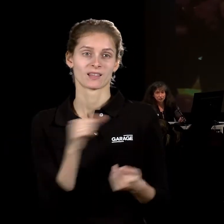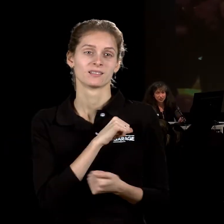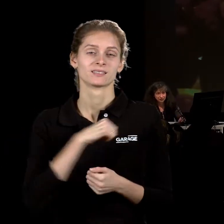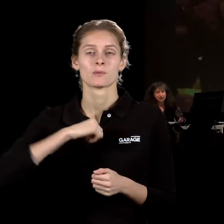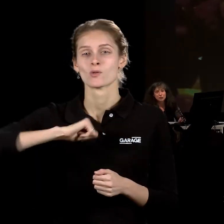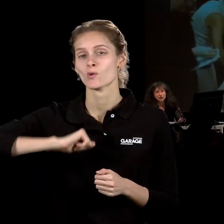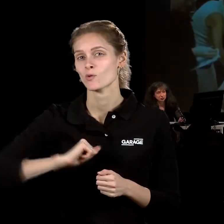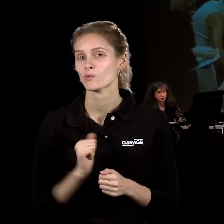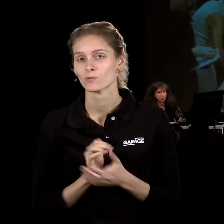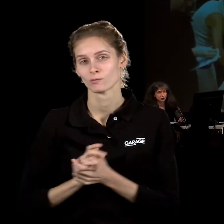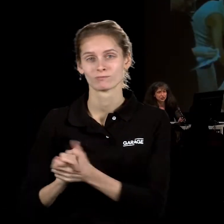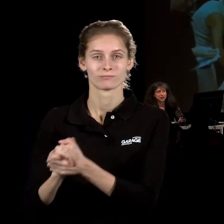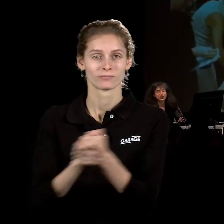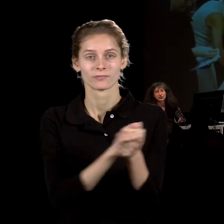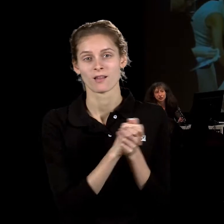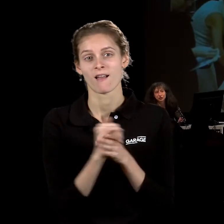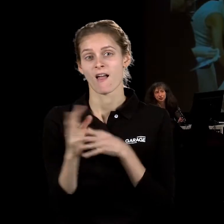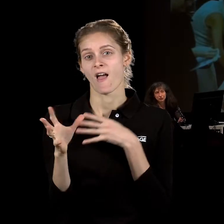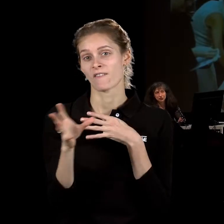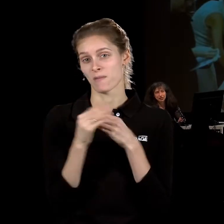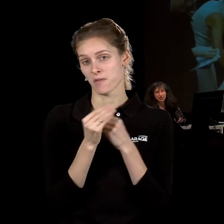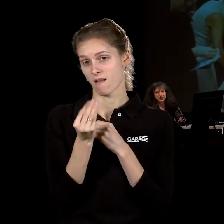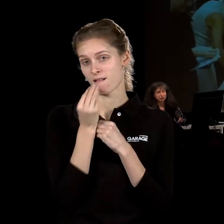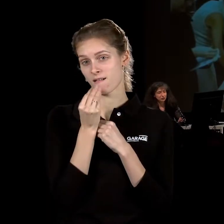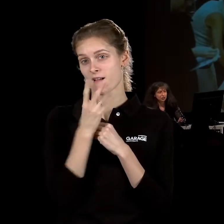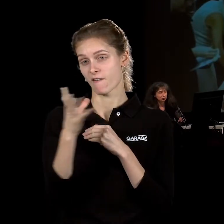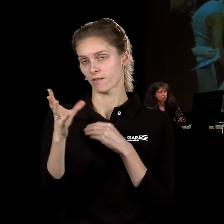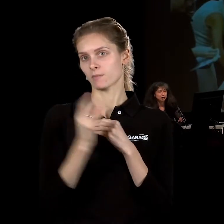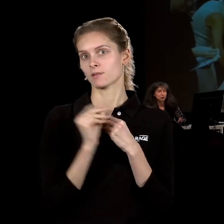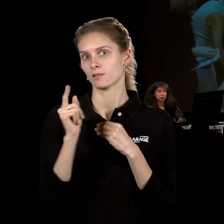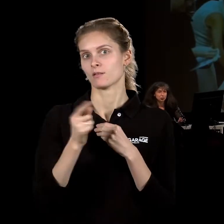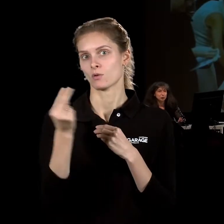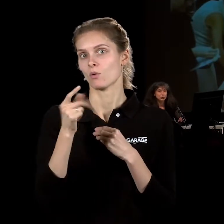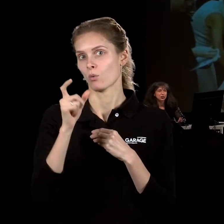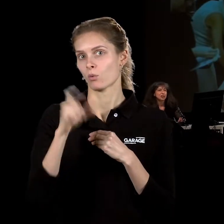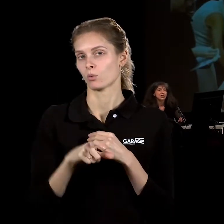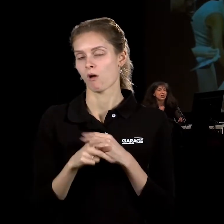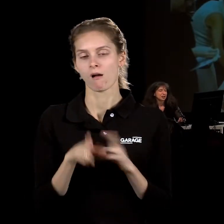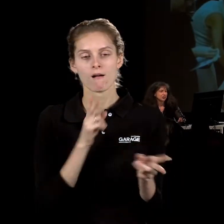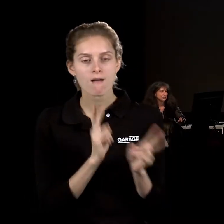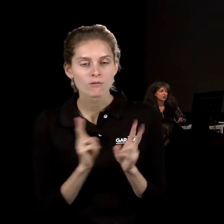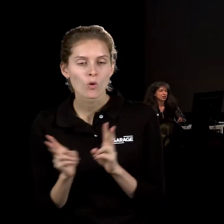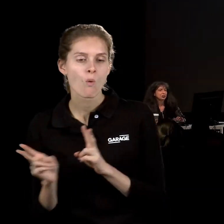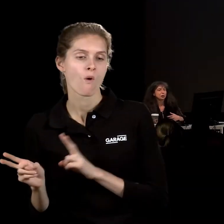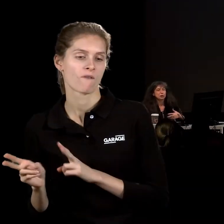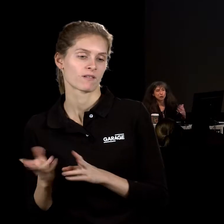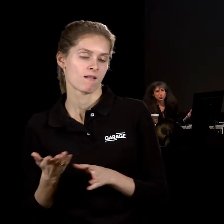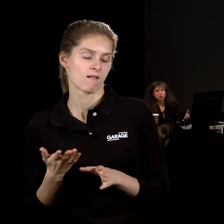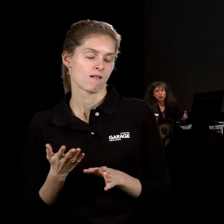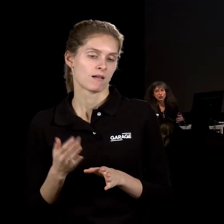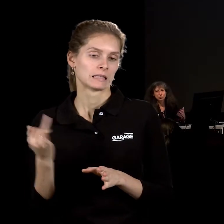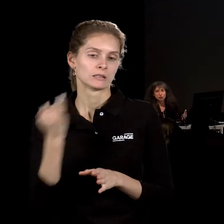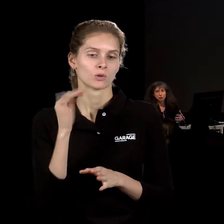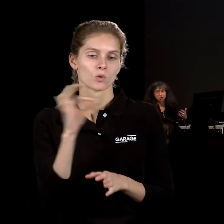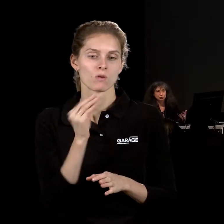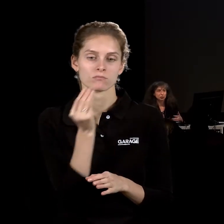с отрапезниками художника, оказаться за одной трапезой. И вот эта готовка к кухне, некая история про